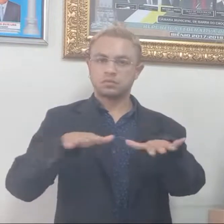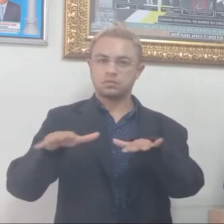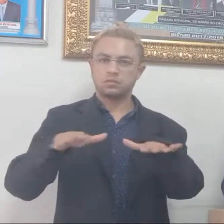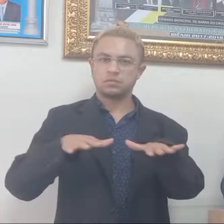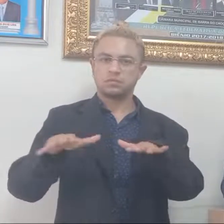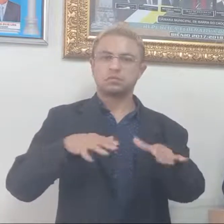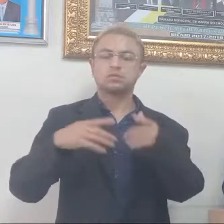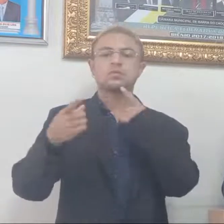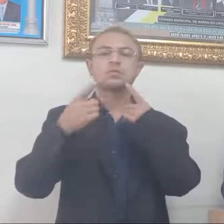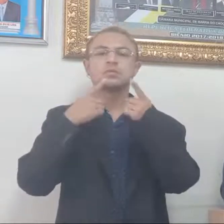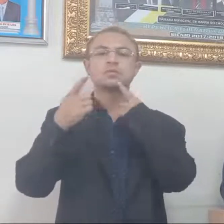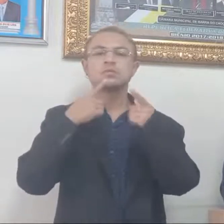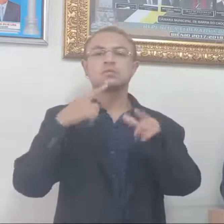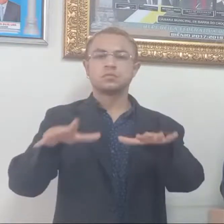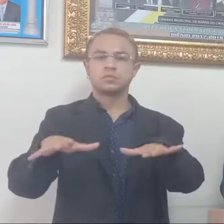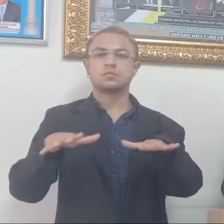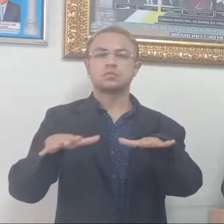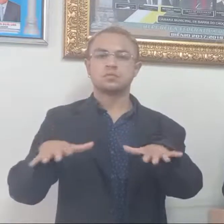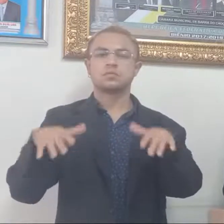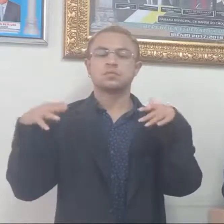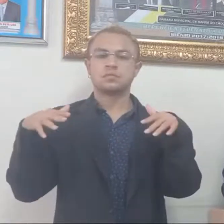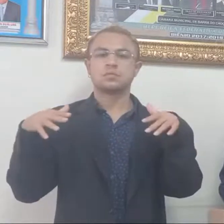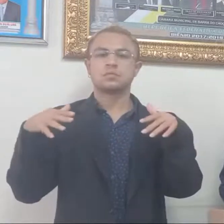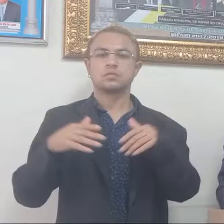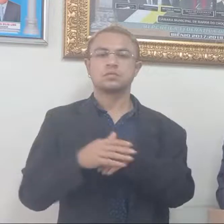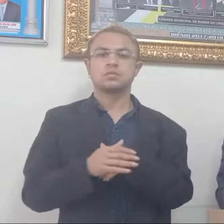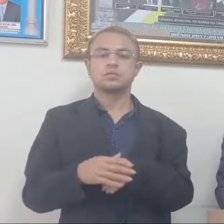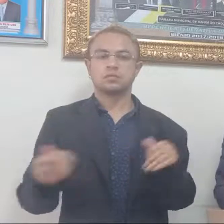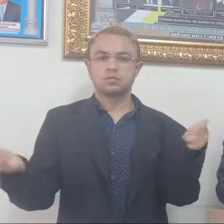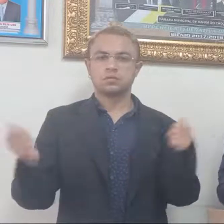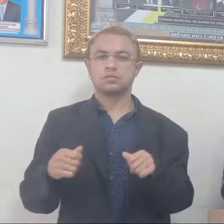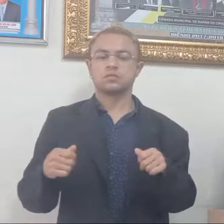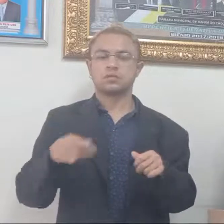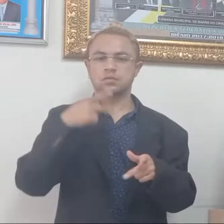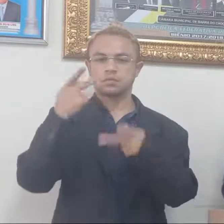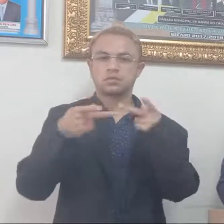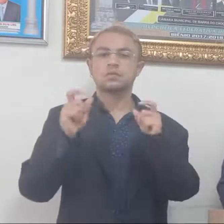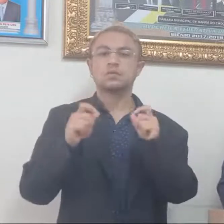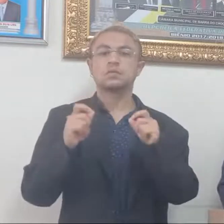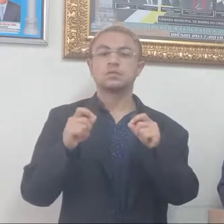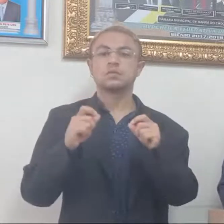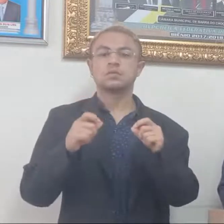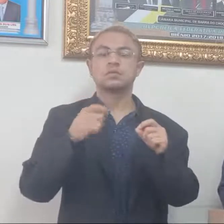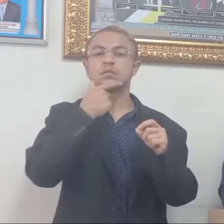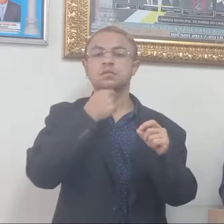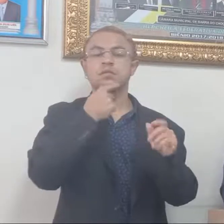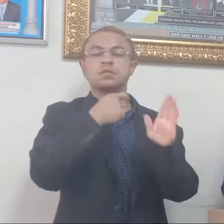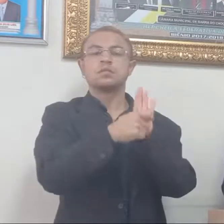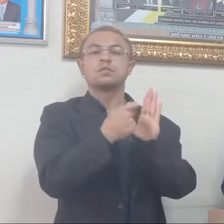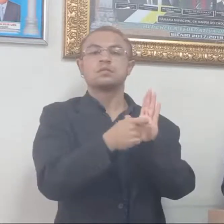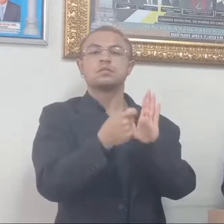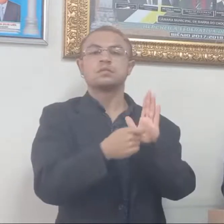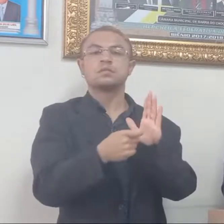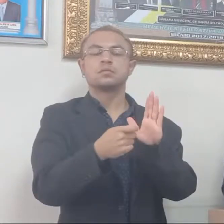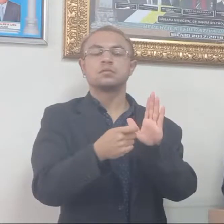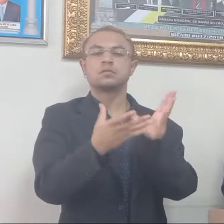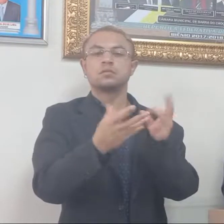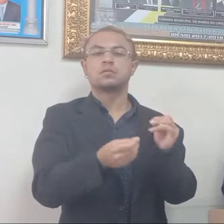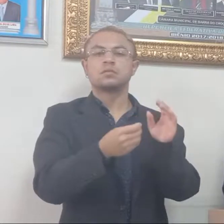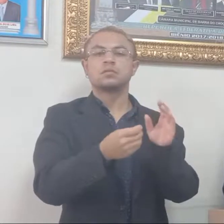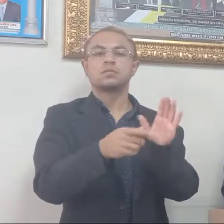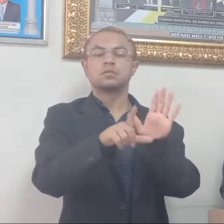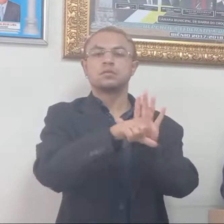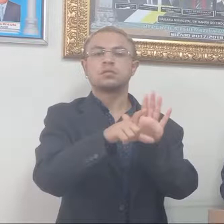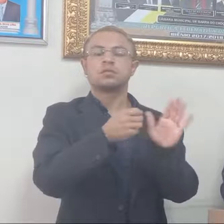Na condição de relator designado por este órgão, constatamos que o autor pretende que a aprovação do projeto de lei número 1 de